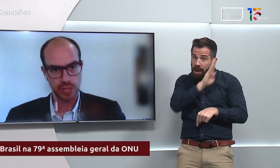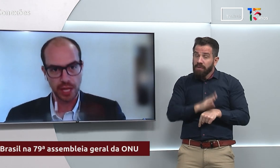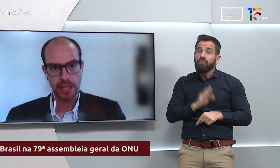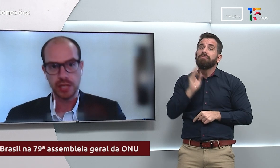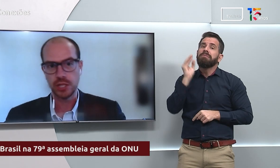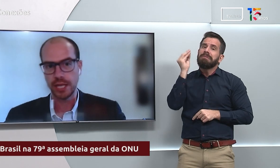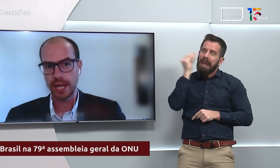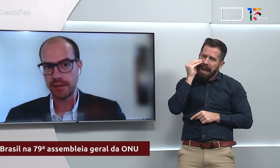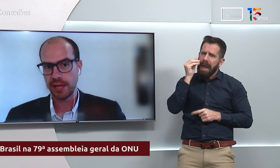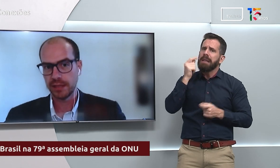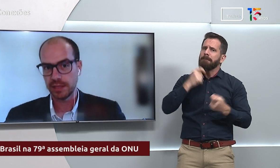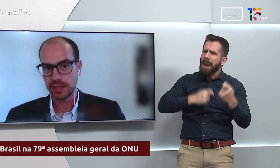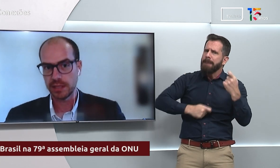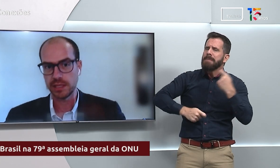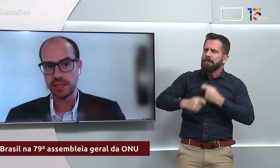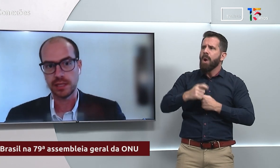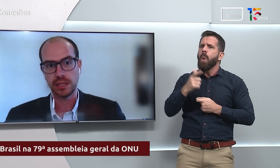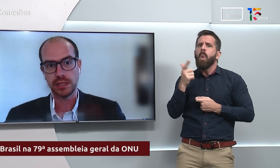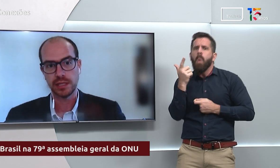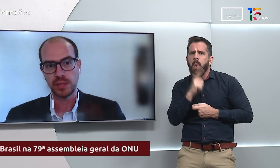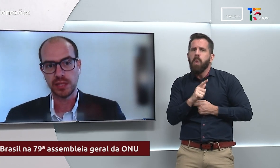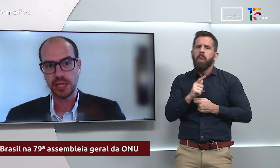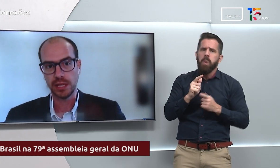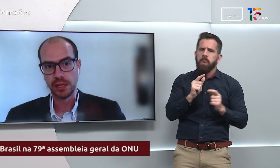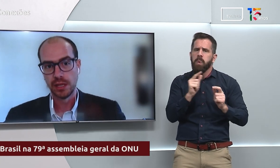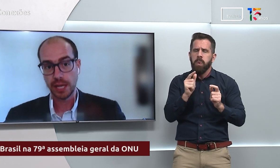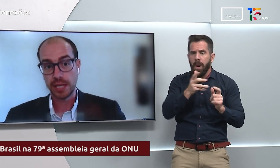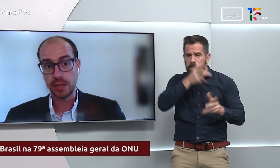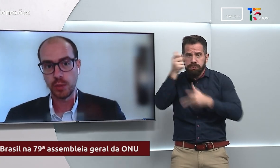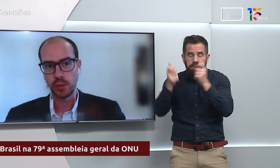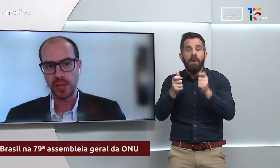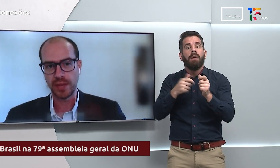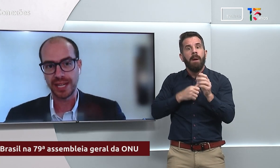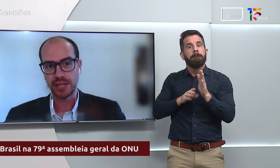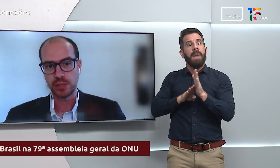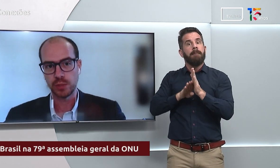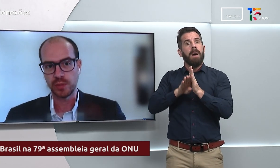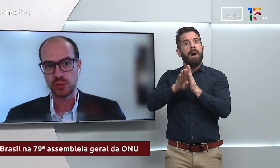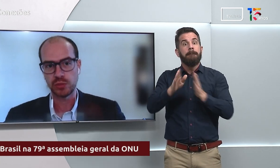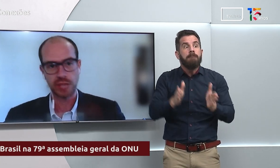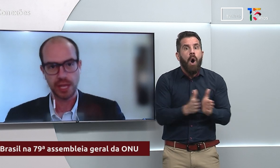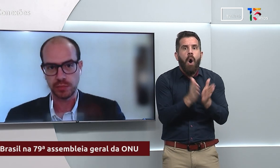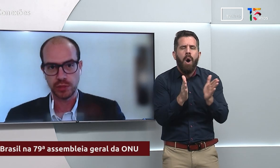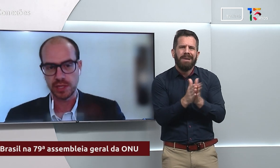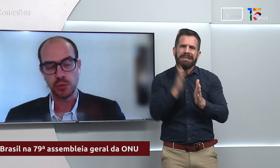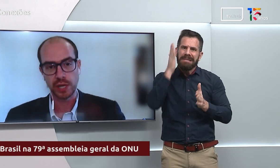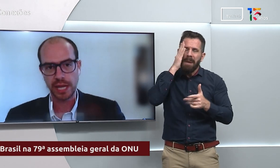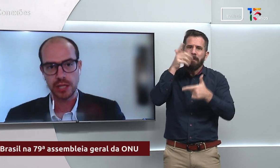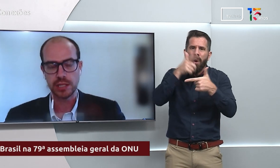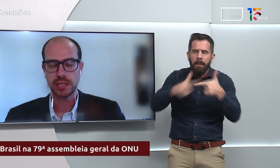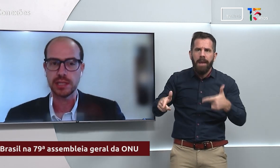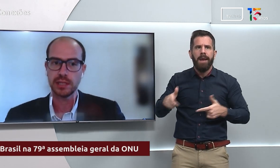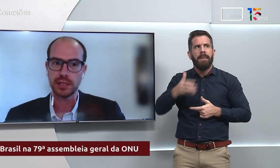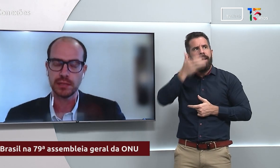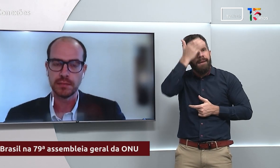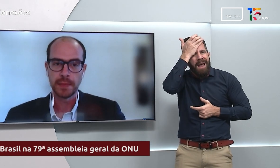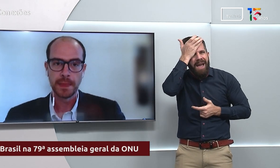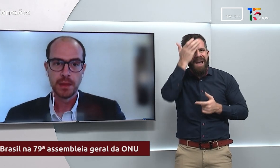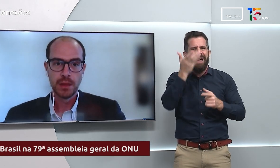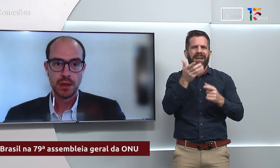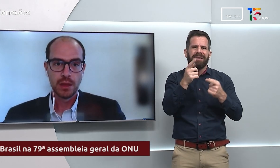já indicaram antes dessa matéria, aquele que é o problema, grandes problemas sociais, por exemplo, creches, etc.